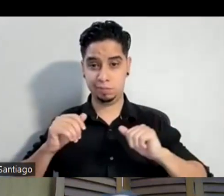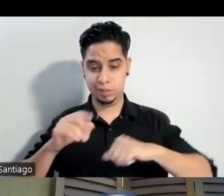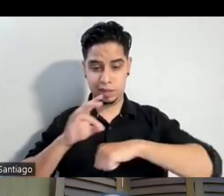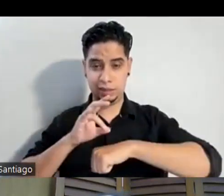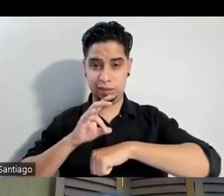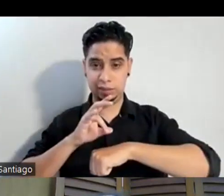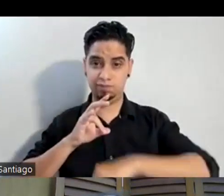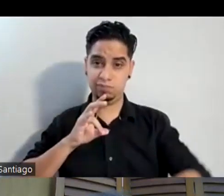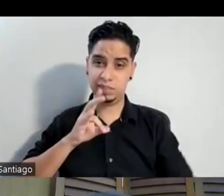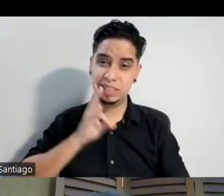empecé